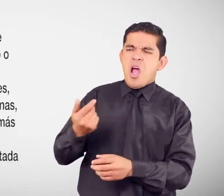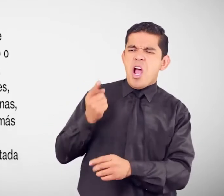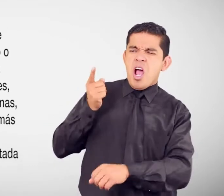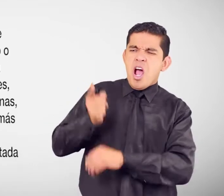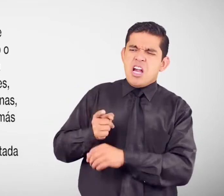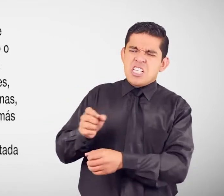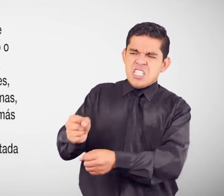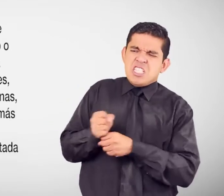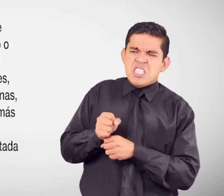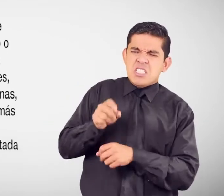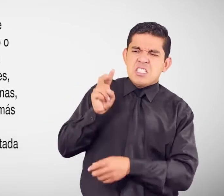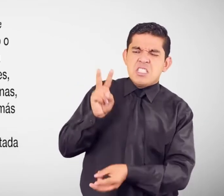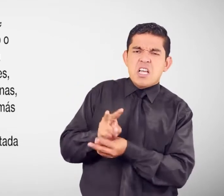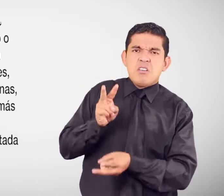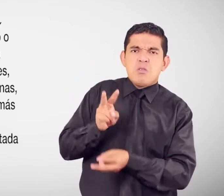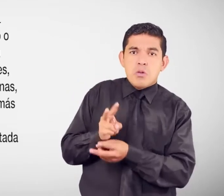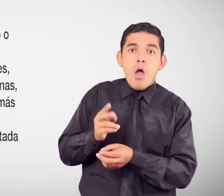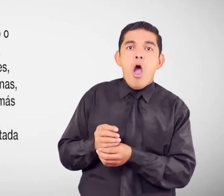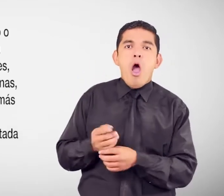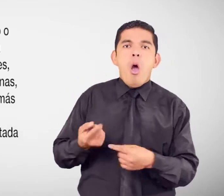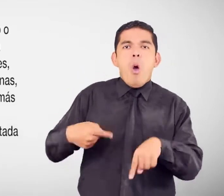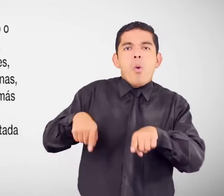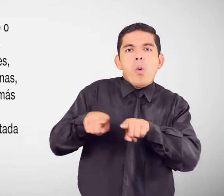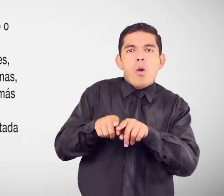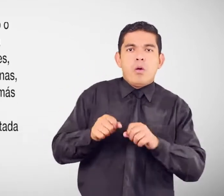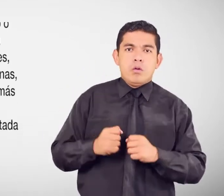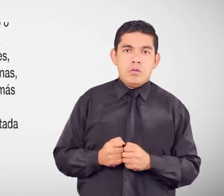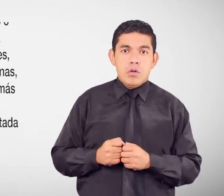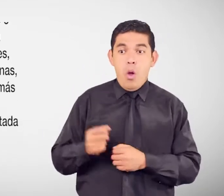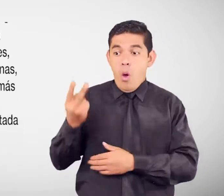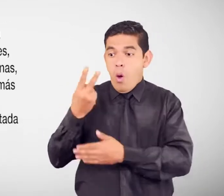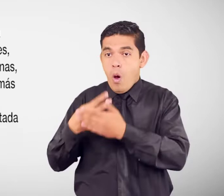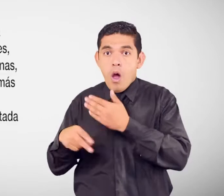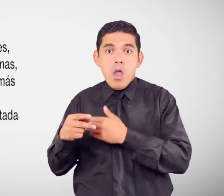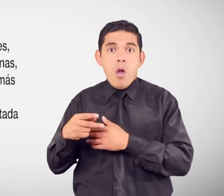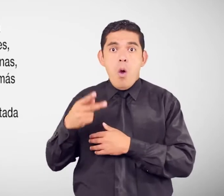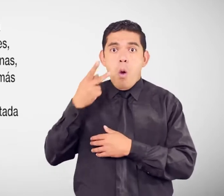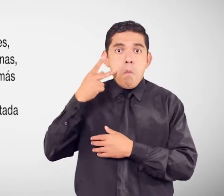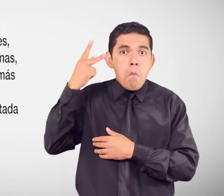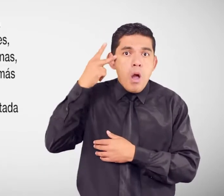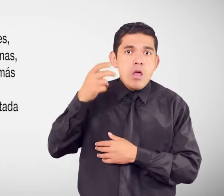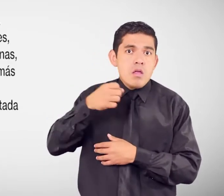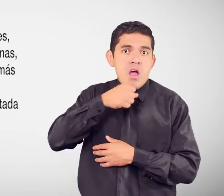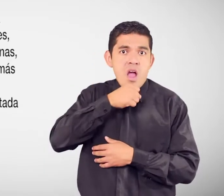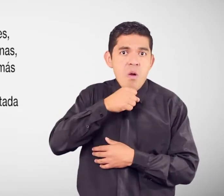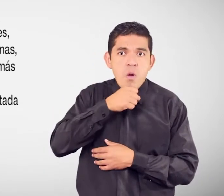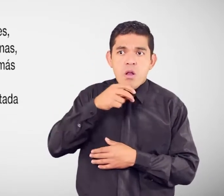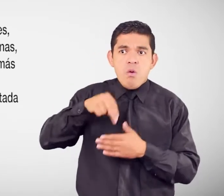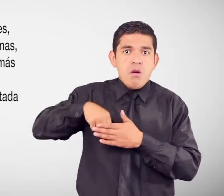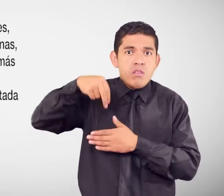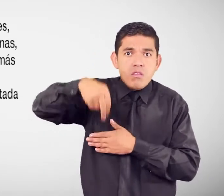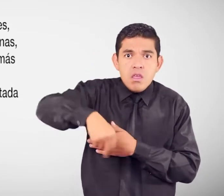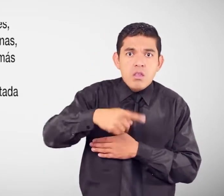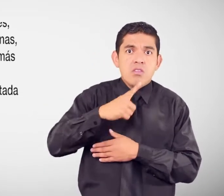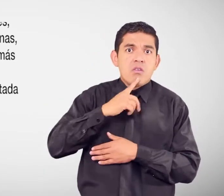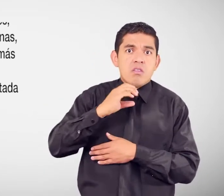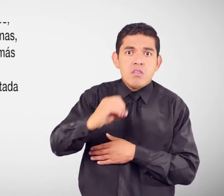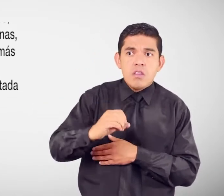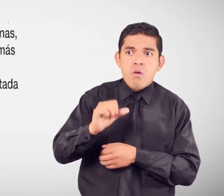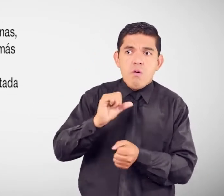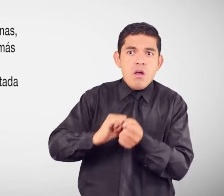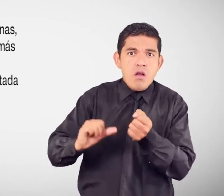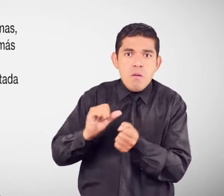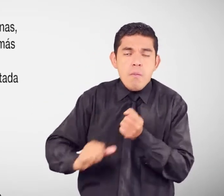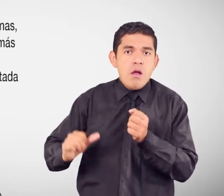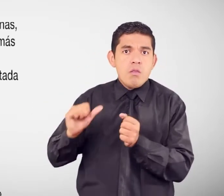Padres Abuelos Nietos Tíos Hermanos Hermanas Entre otros En contra de la mujer O